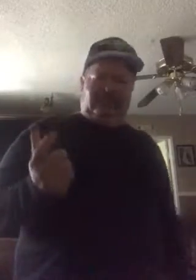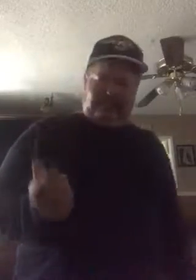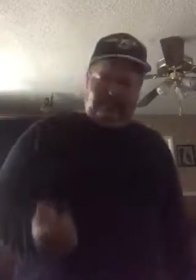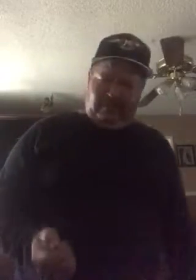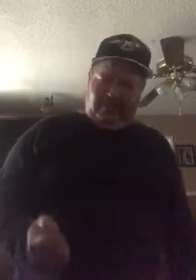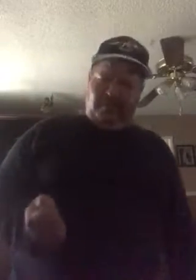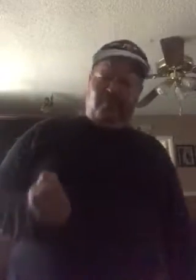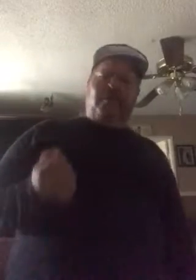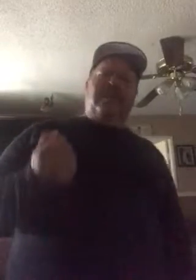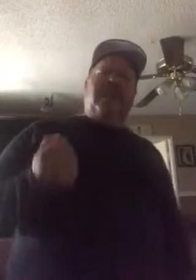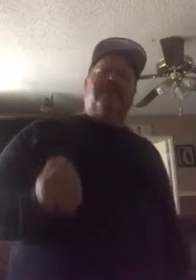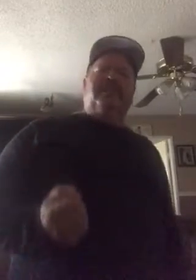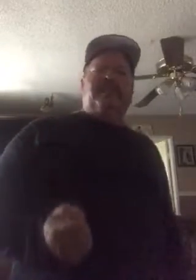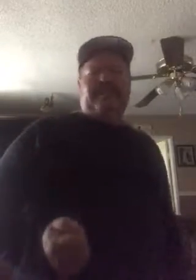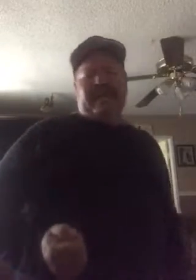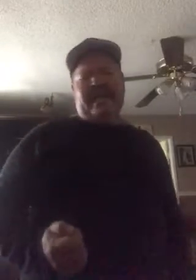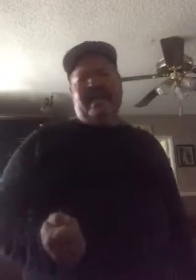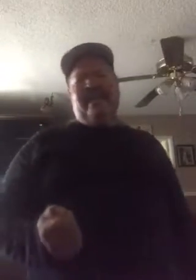traicionó la timidez